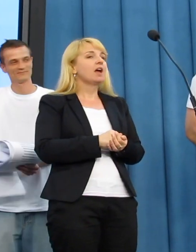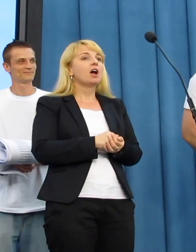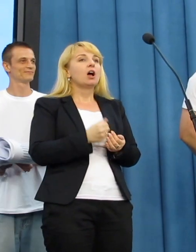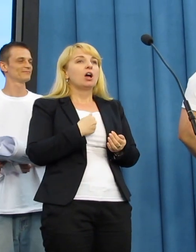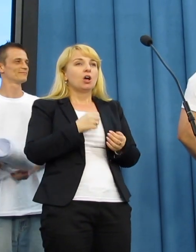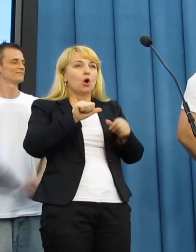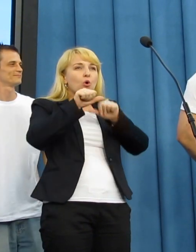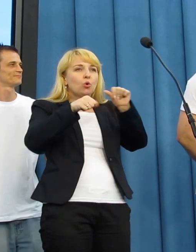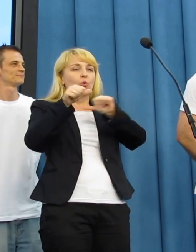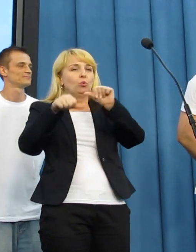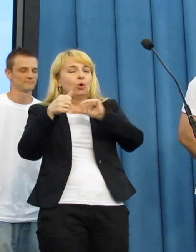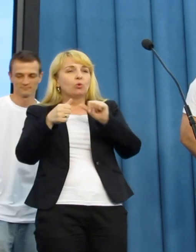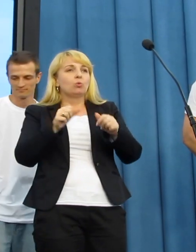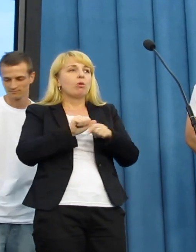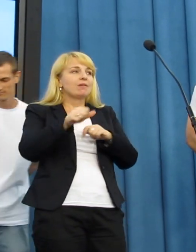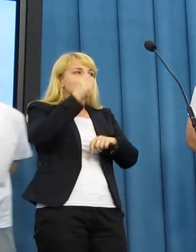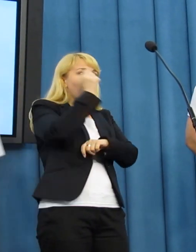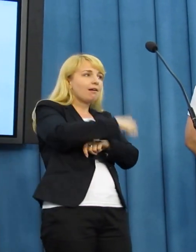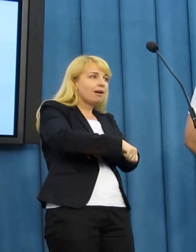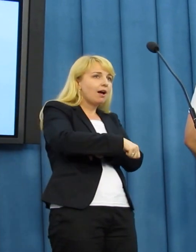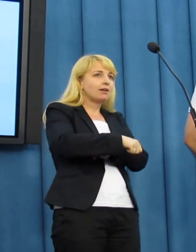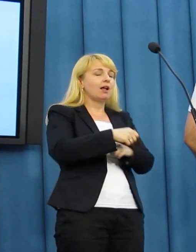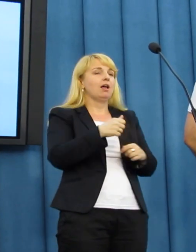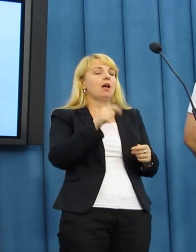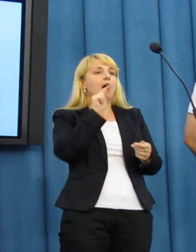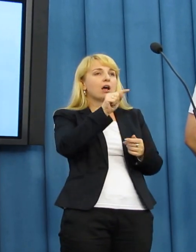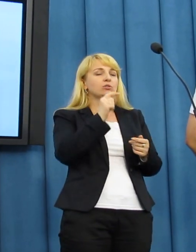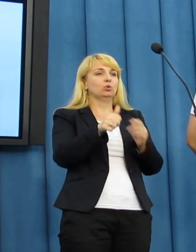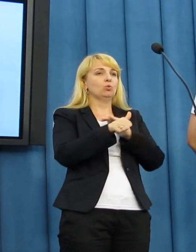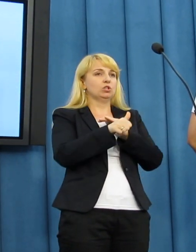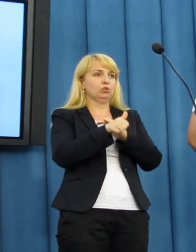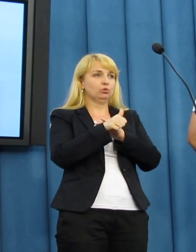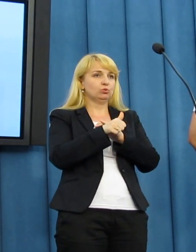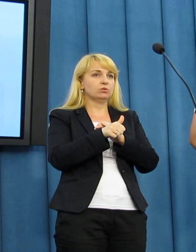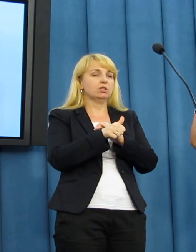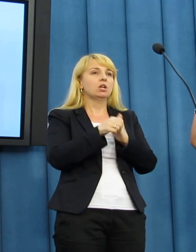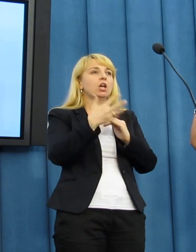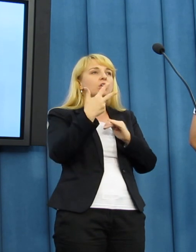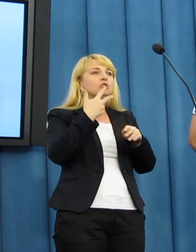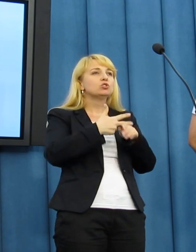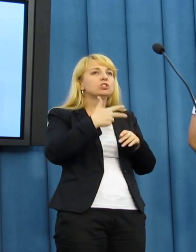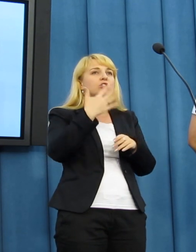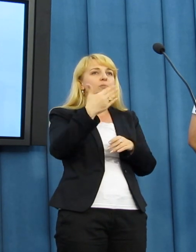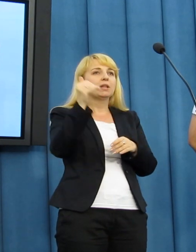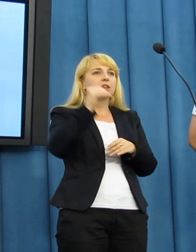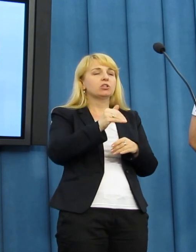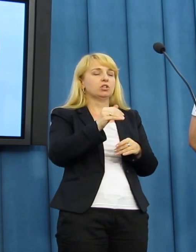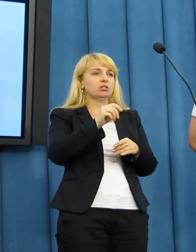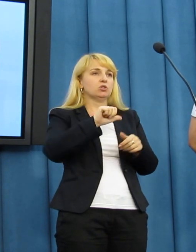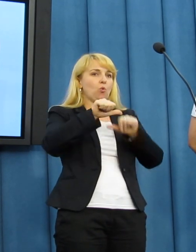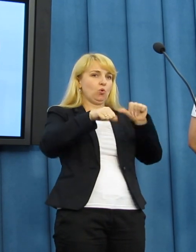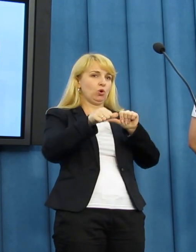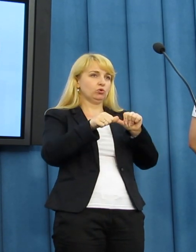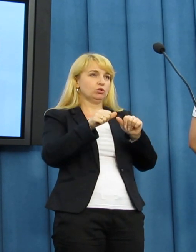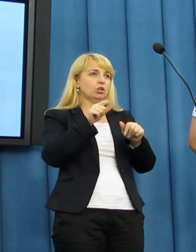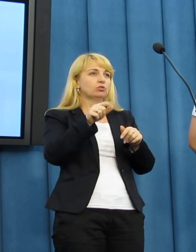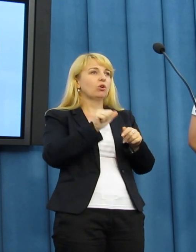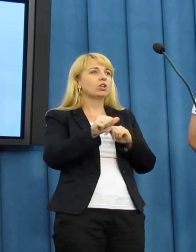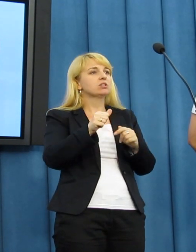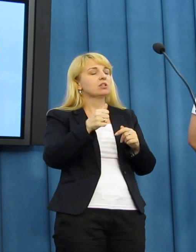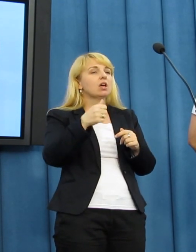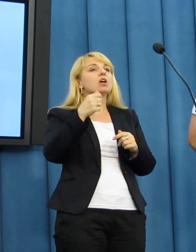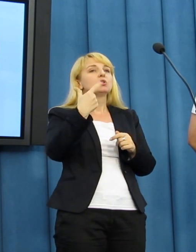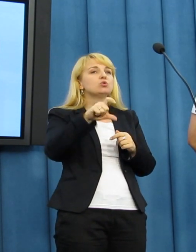skazuje się z artykułu 62, czyli zaposiadanie 35 tysięcy osób rocznie. To jest blisko 80 do 100 osób dziennie.